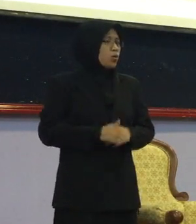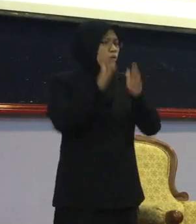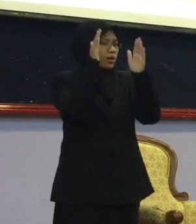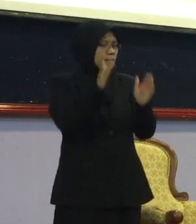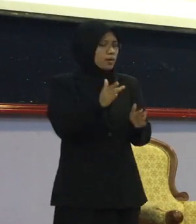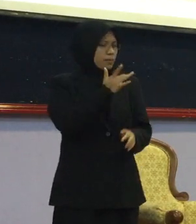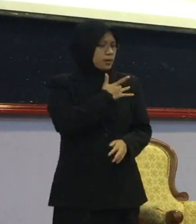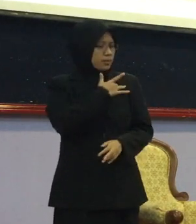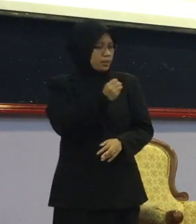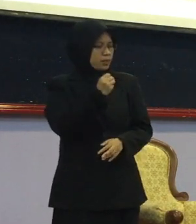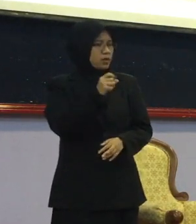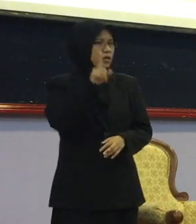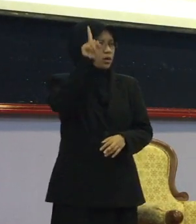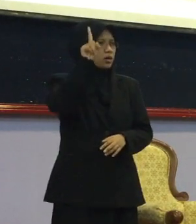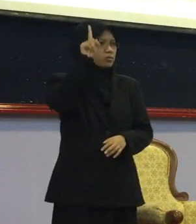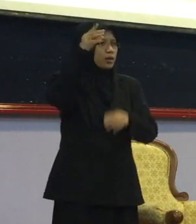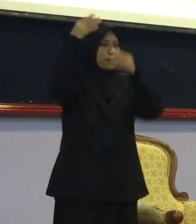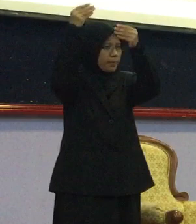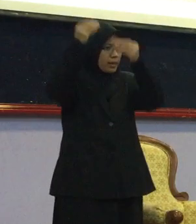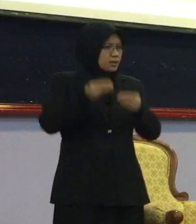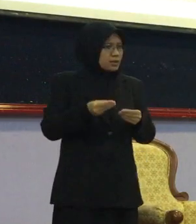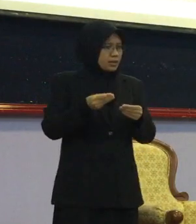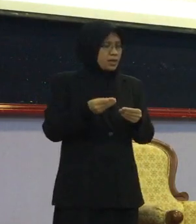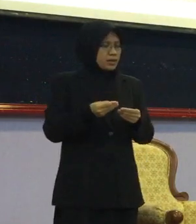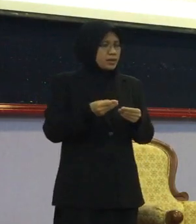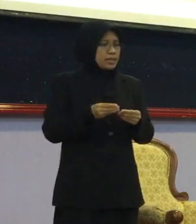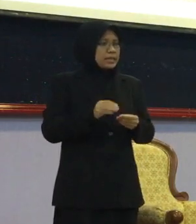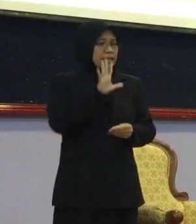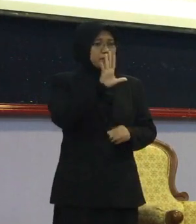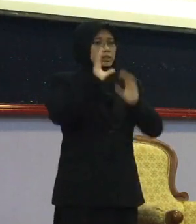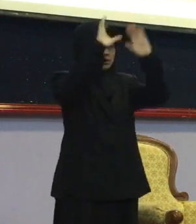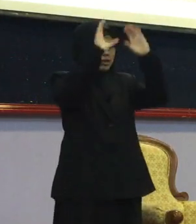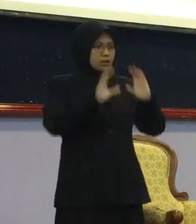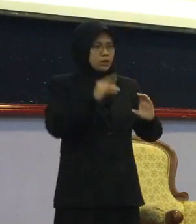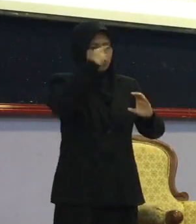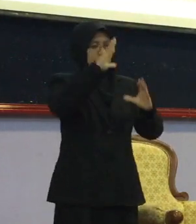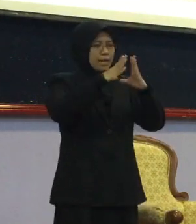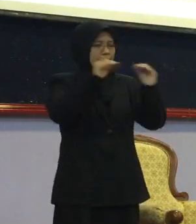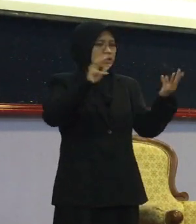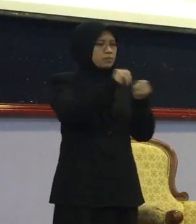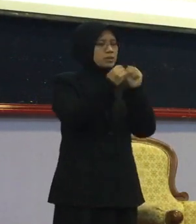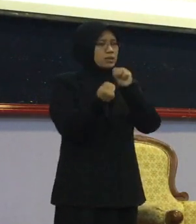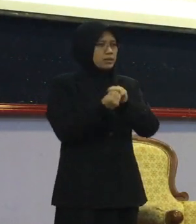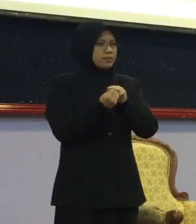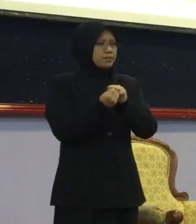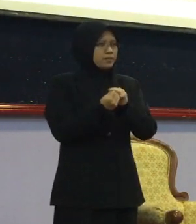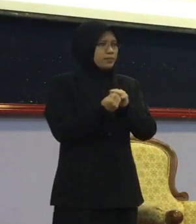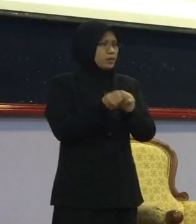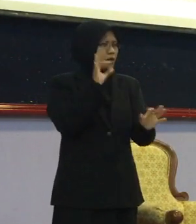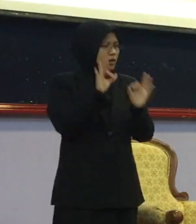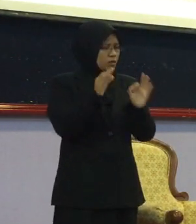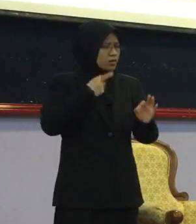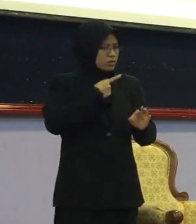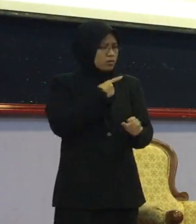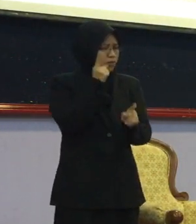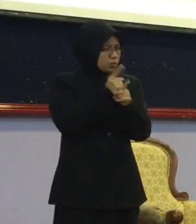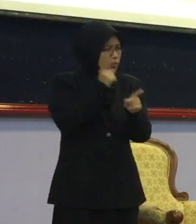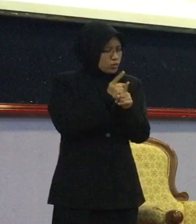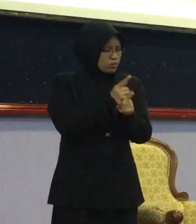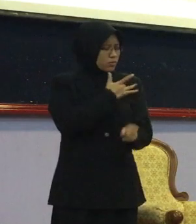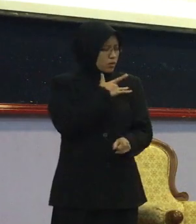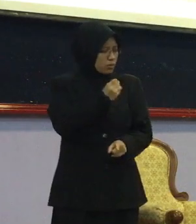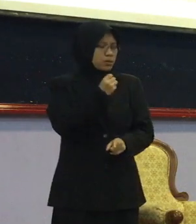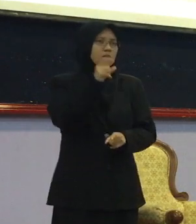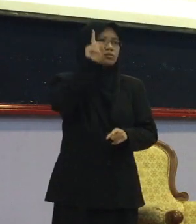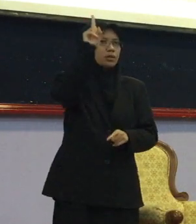bertakwa Allah bagi 5 formula Dalam kehidupan Untuk menyelesaikan Segala masalah kita Kalau kita bertakwa Dekat kepada Allah